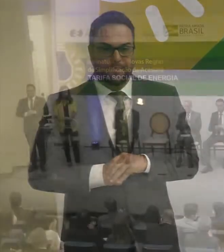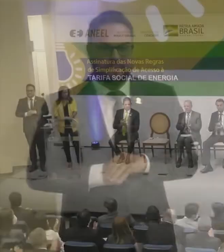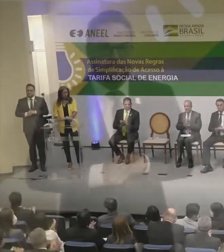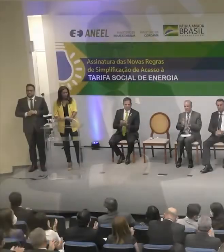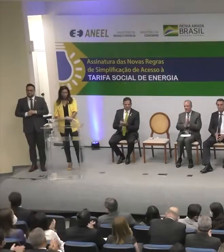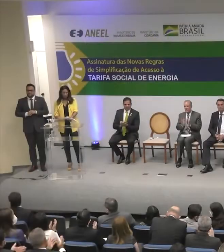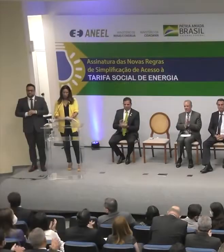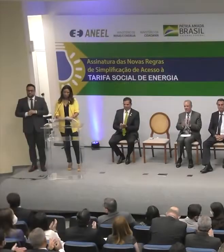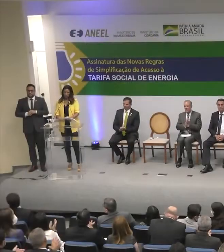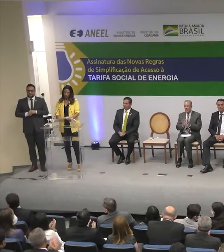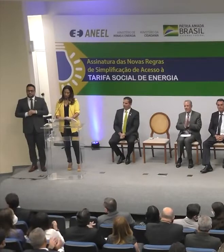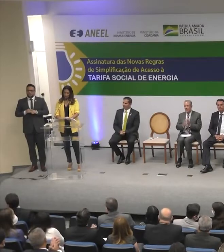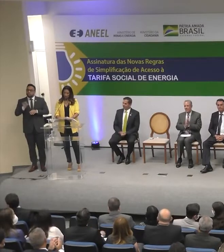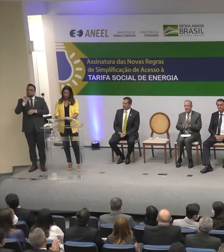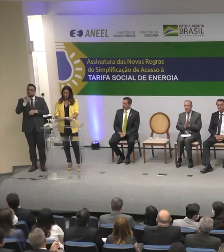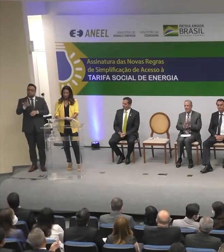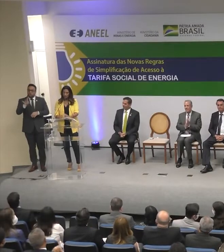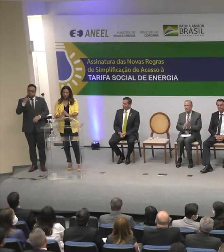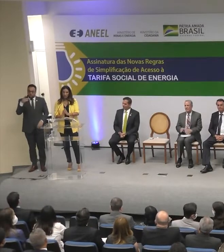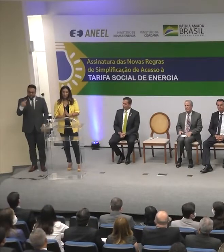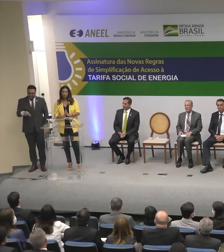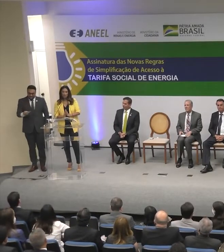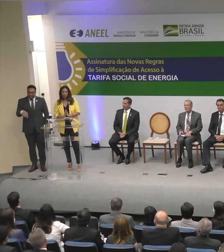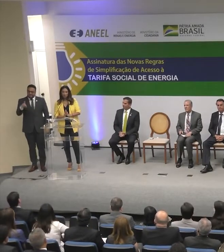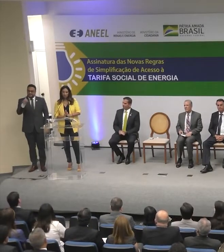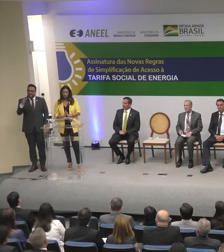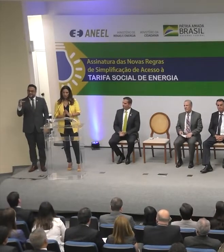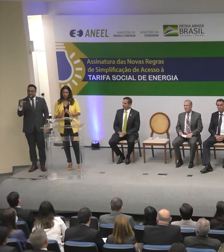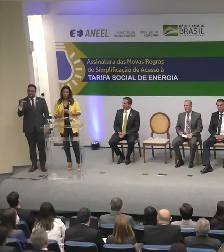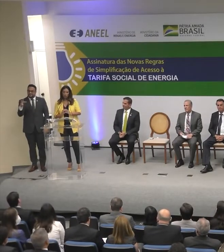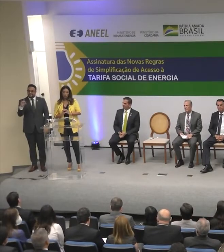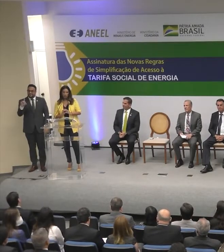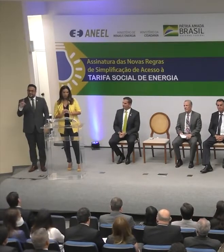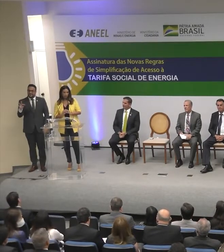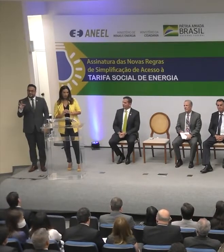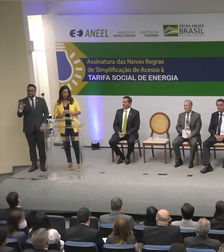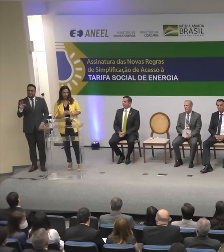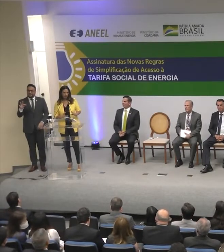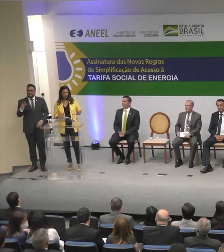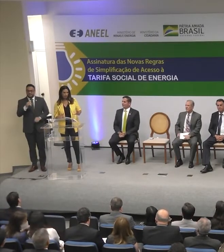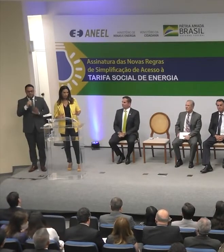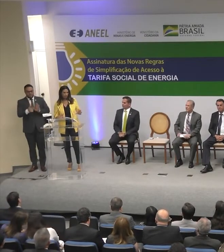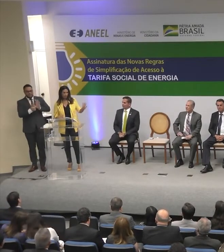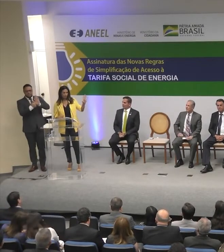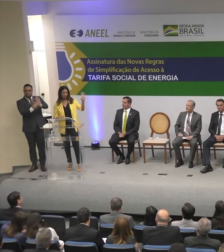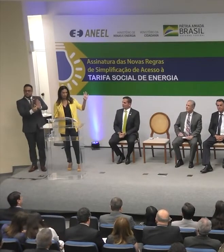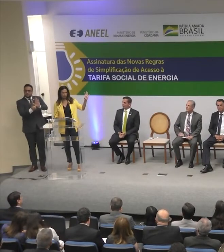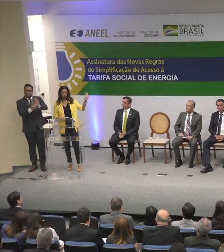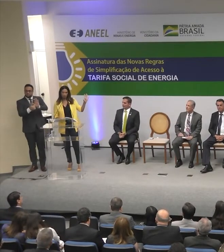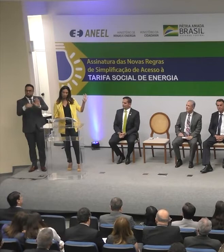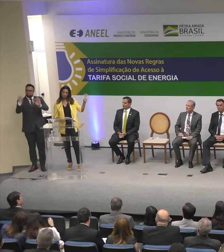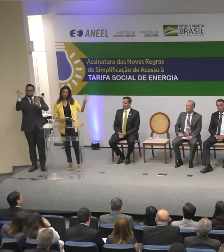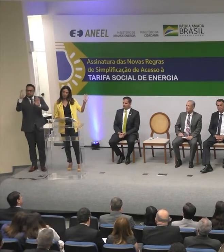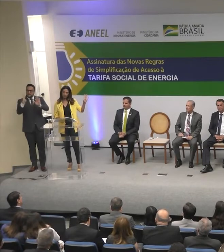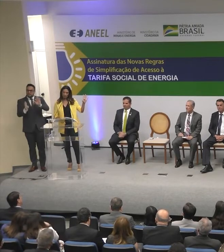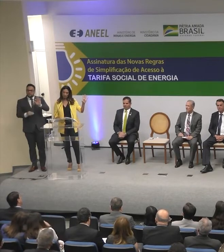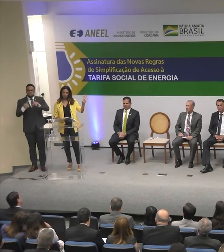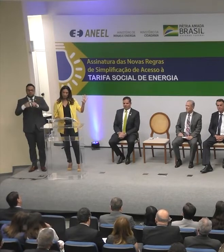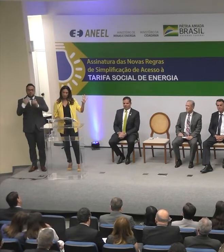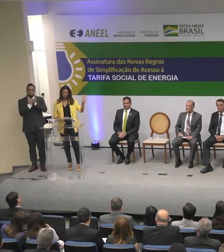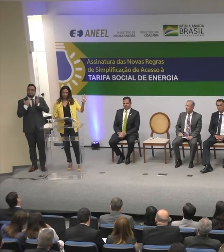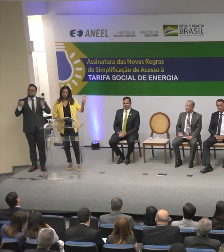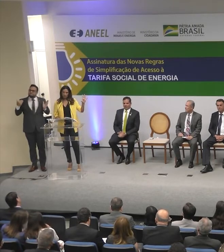Só aqui No Distrito Federal Que é um retrato 3x4 Do nosso país Porque aqui a gente Tem o maior PIB